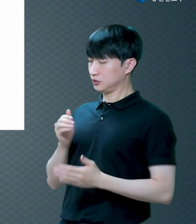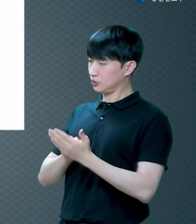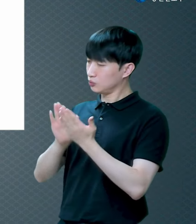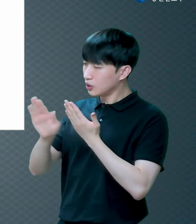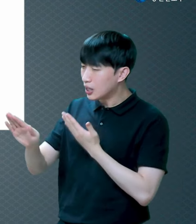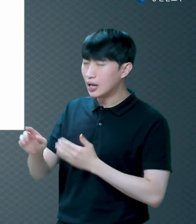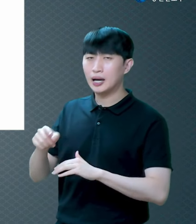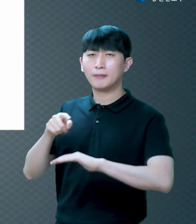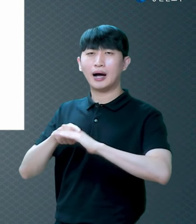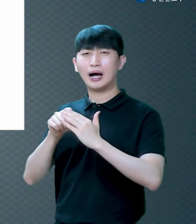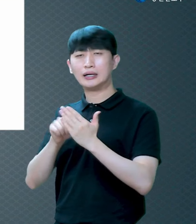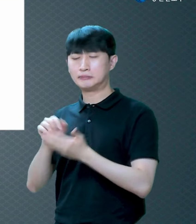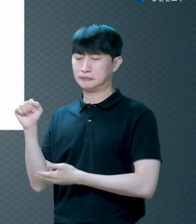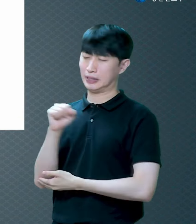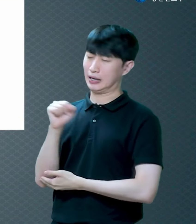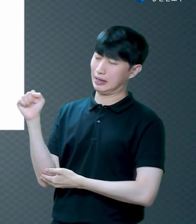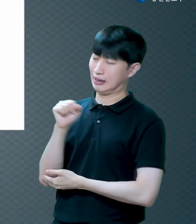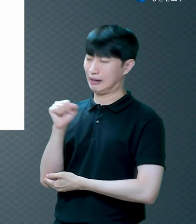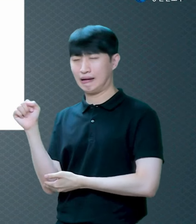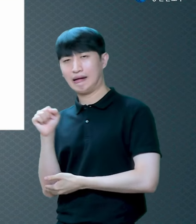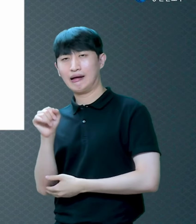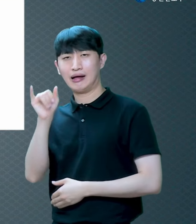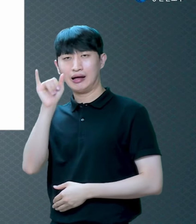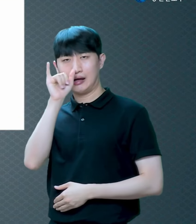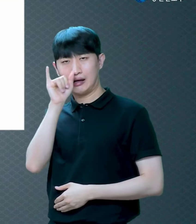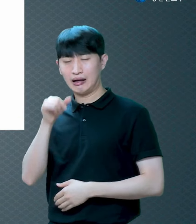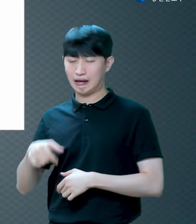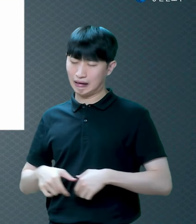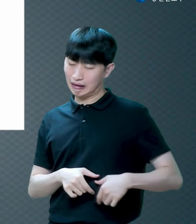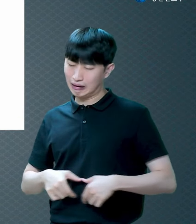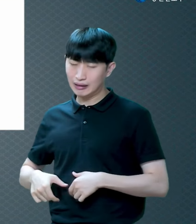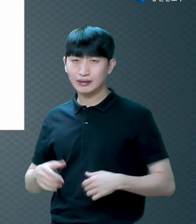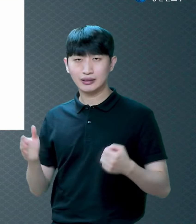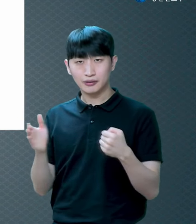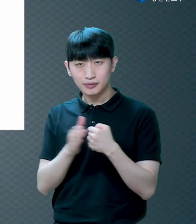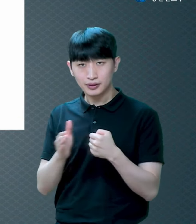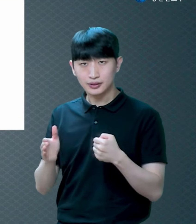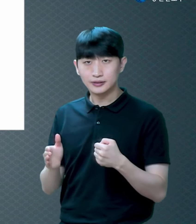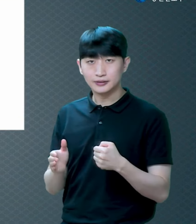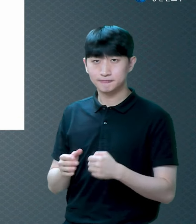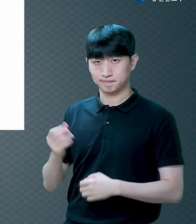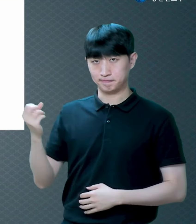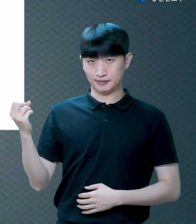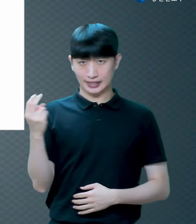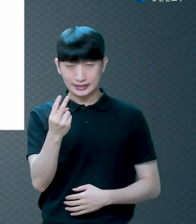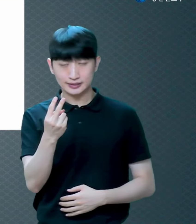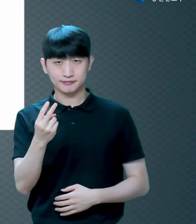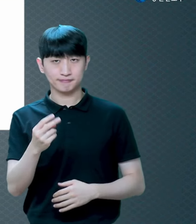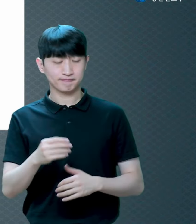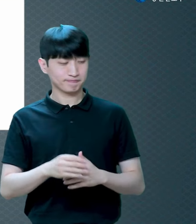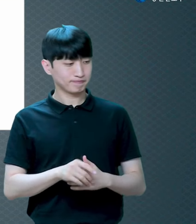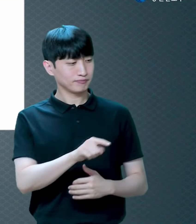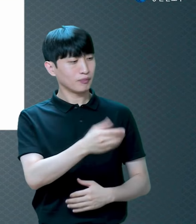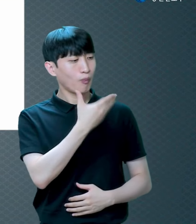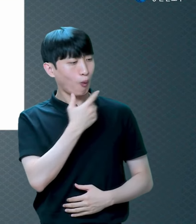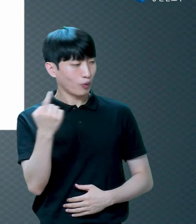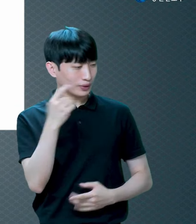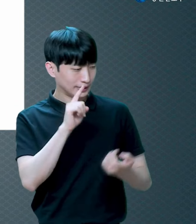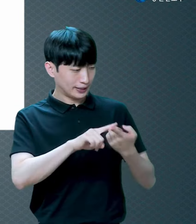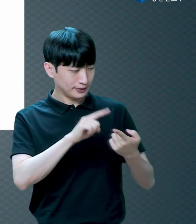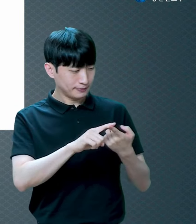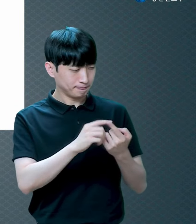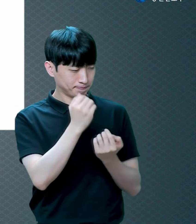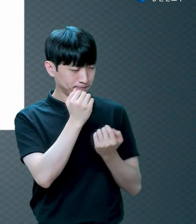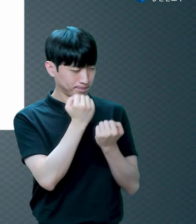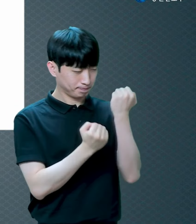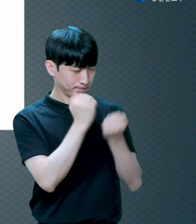야 그거 잘못됐어 그렇게 믿는 거 아니야 그러니까 믿음을 가졌던 사람들이 흔들린 겁니다